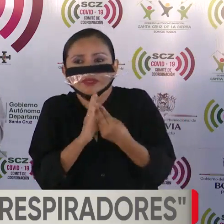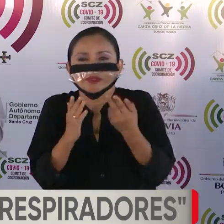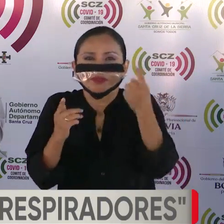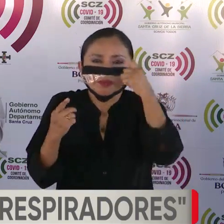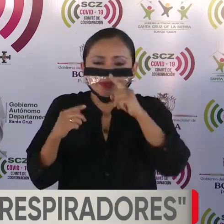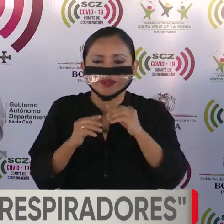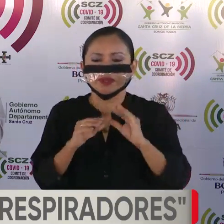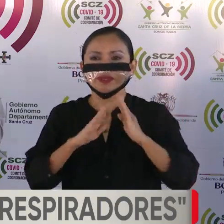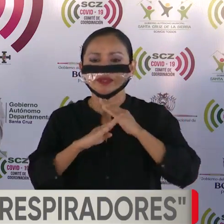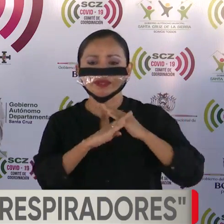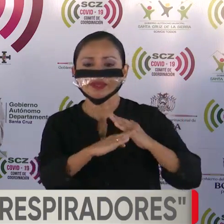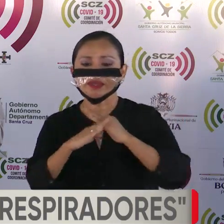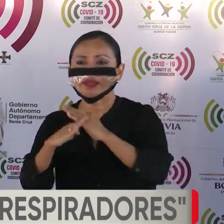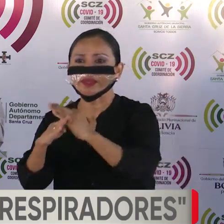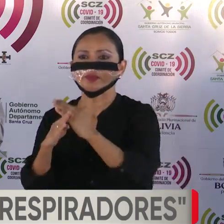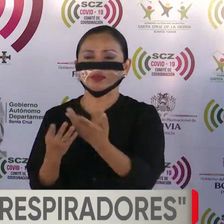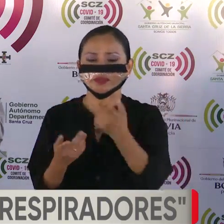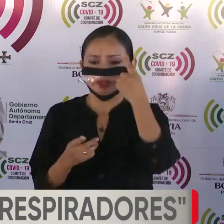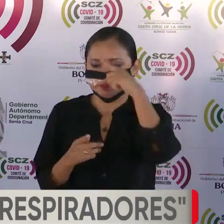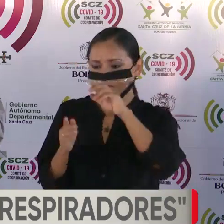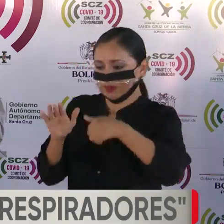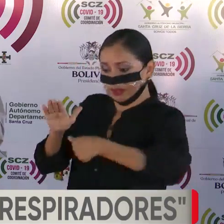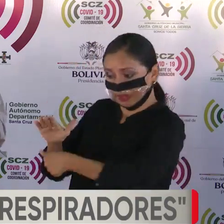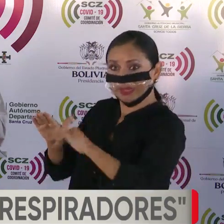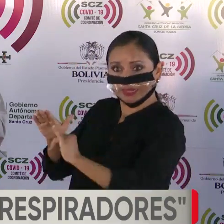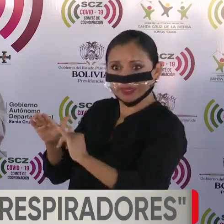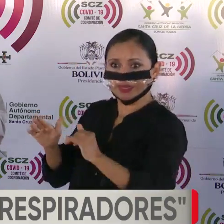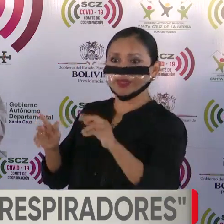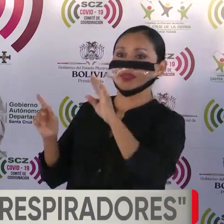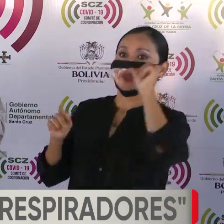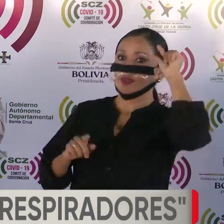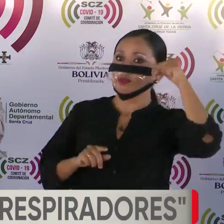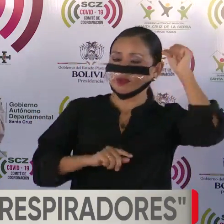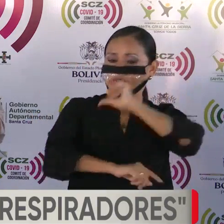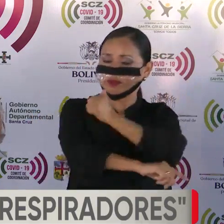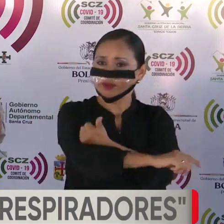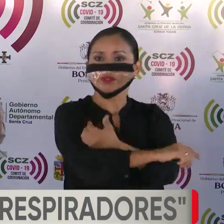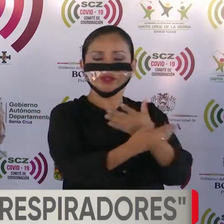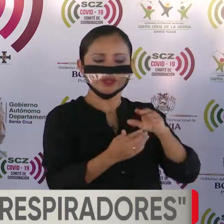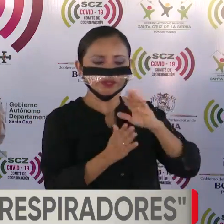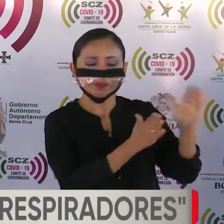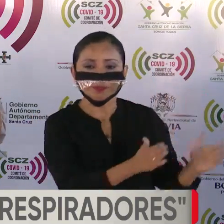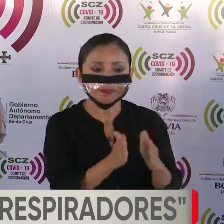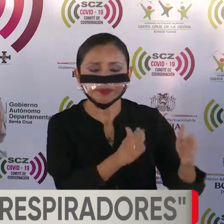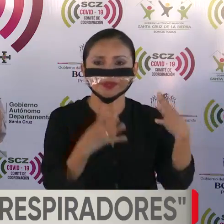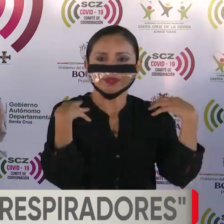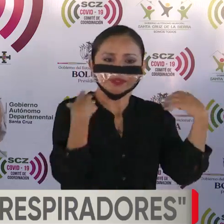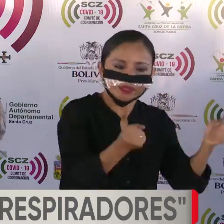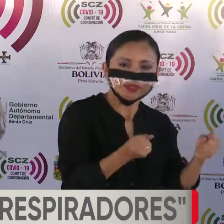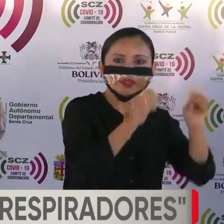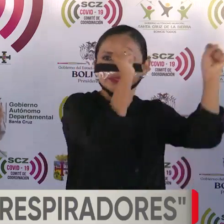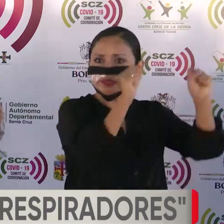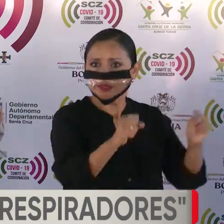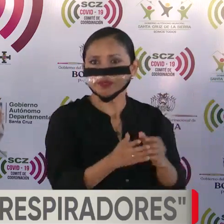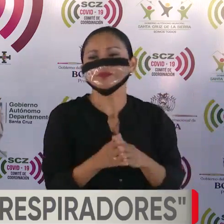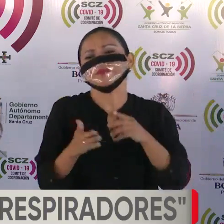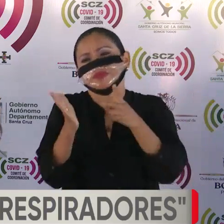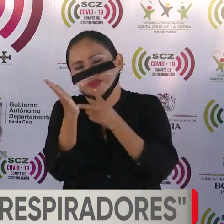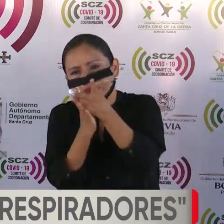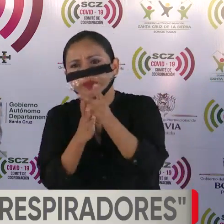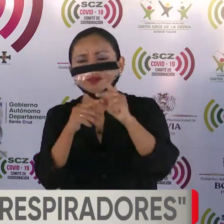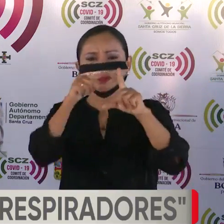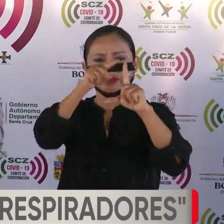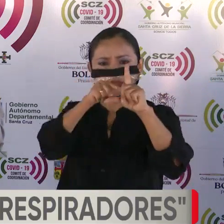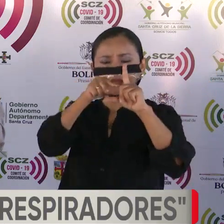propagación mientras nos preparamos a nivel social y sanitario. Es cierto que las curvas de